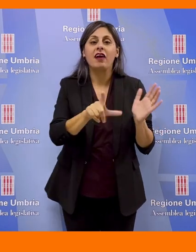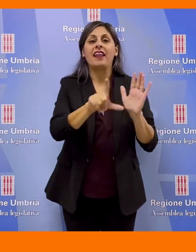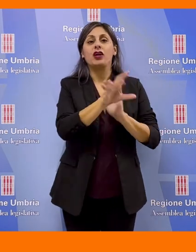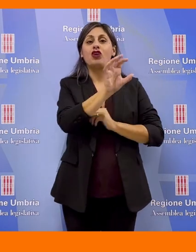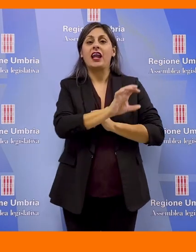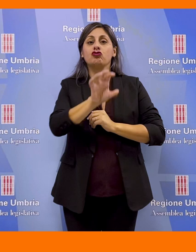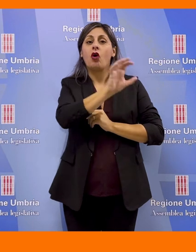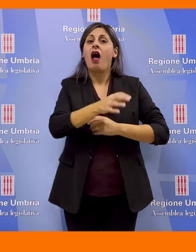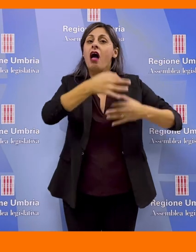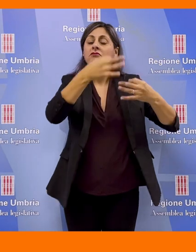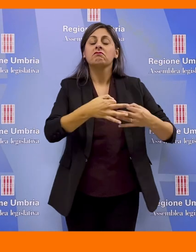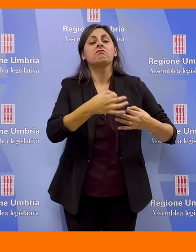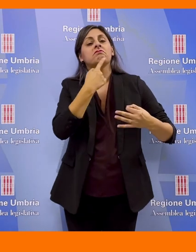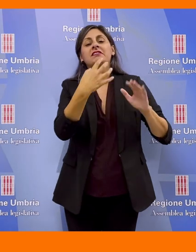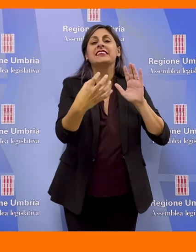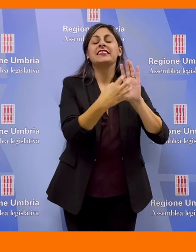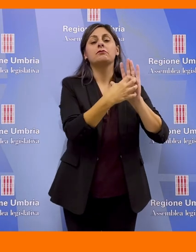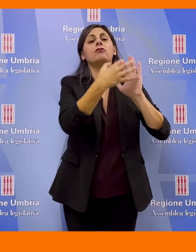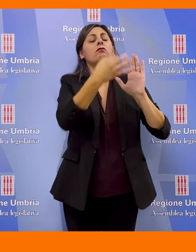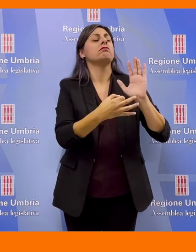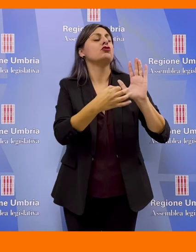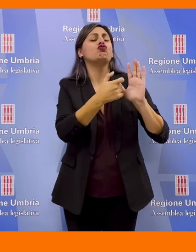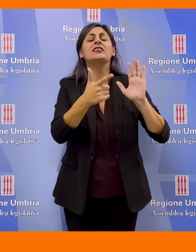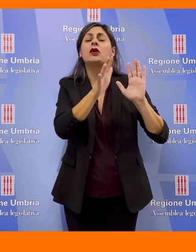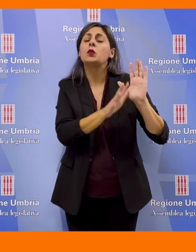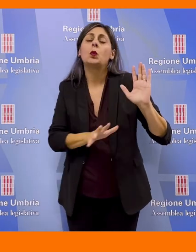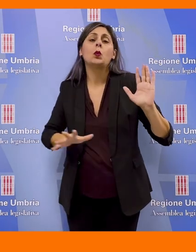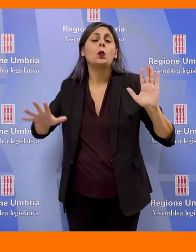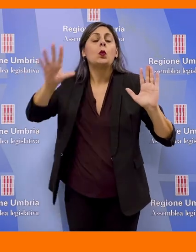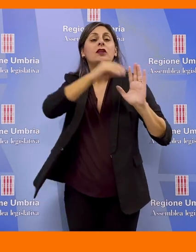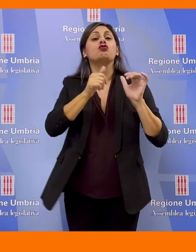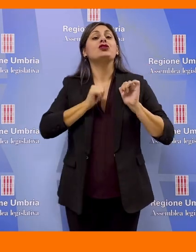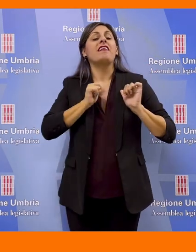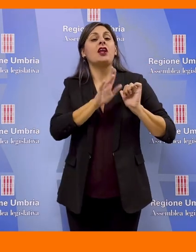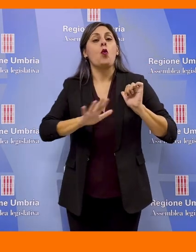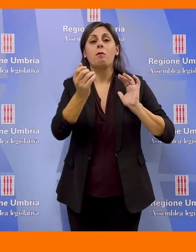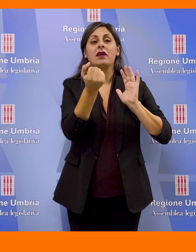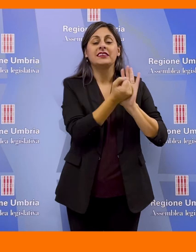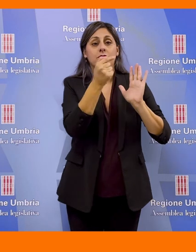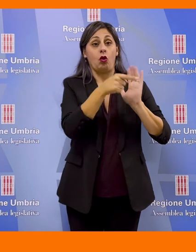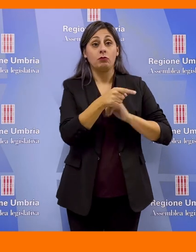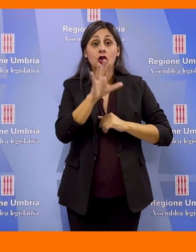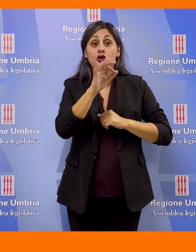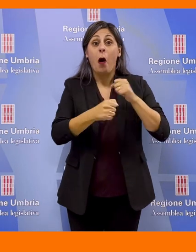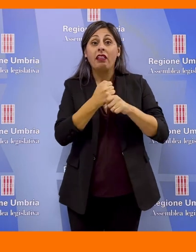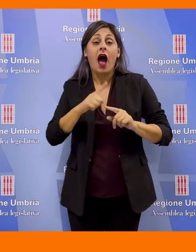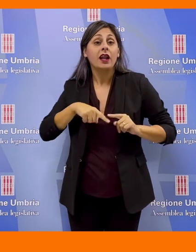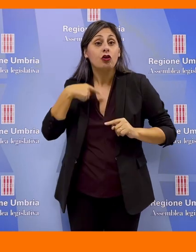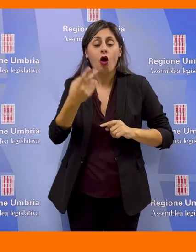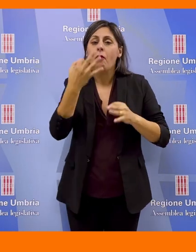regionale che ne decretò la rappresentatività di tutte le città e di tutti i cittadini Umbri. E per il cinquantennale dell